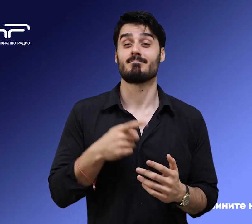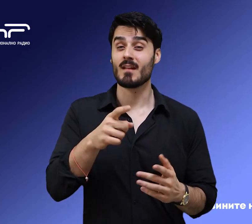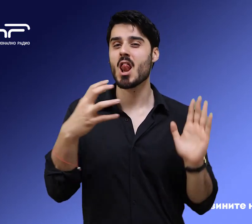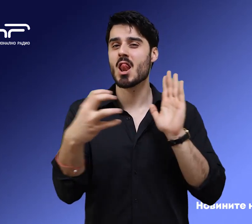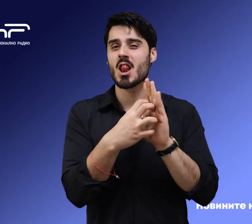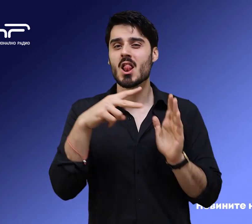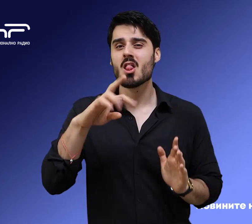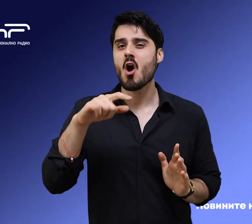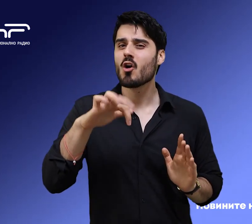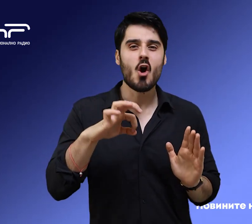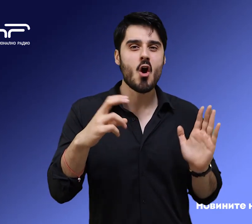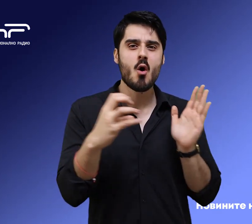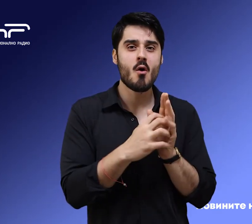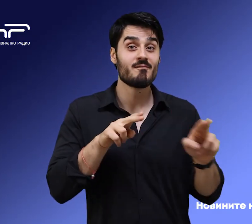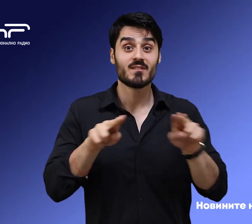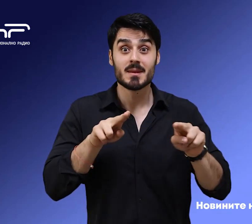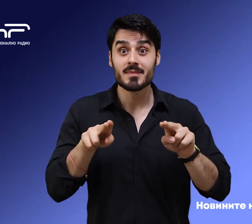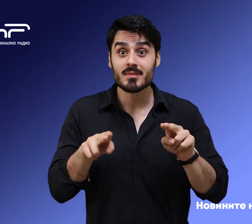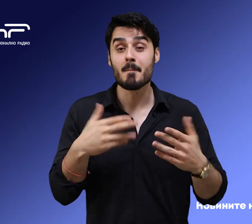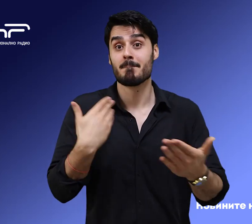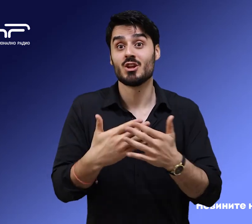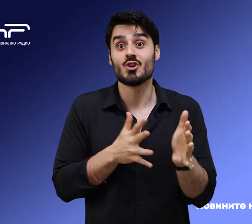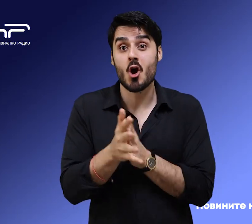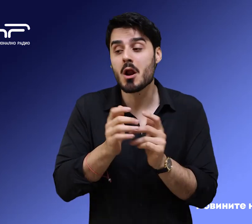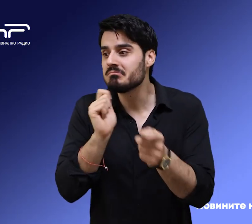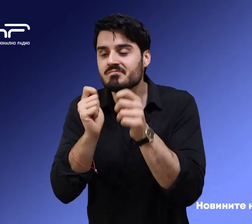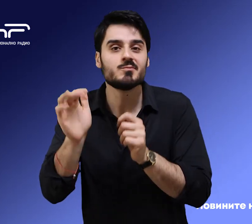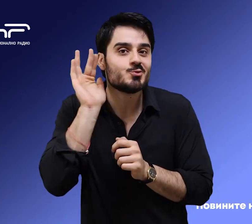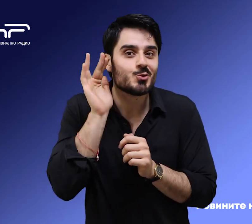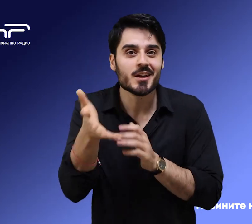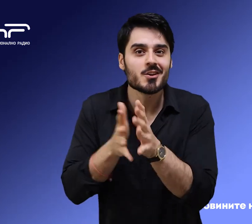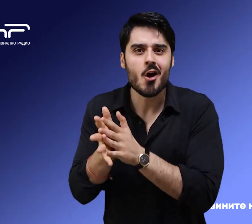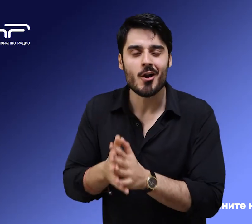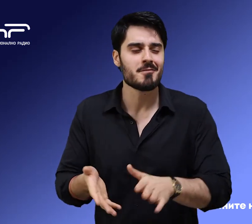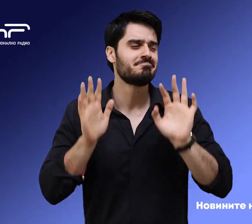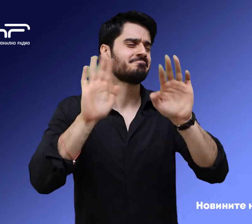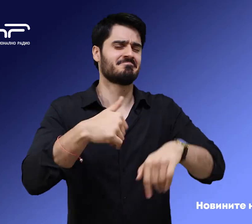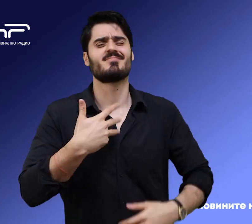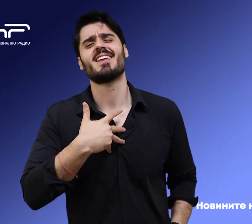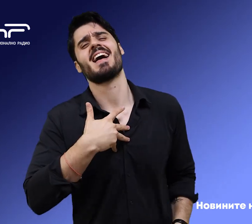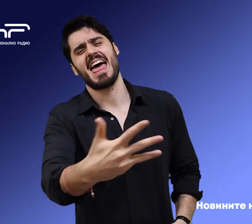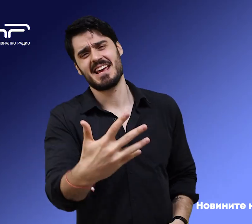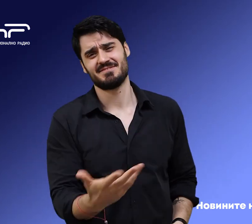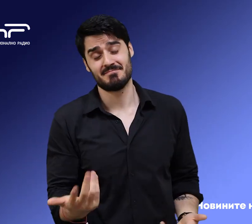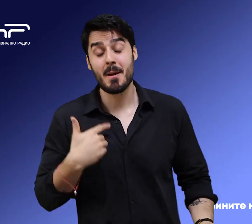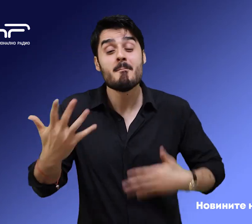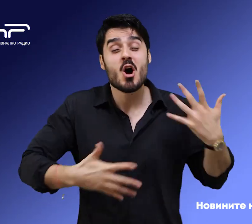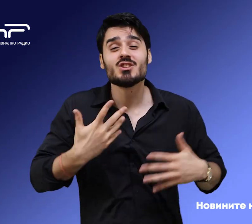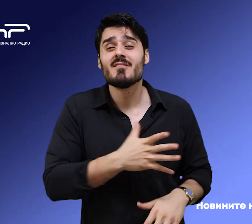логото на Радио Видин е близо до хората, няма как да не чувам и тяхното мнение. Всичко ми харесва, не имам критики. Пожелавам на всички